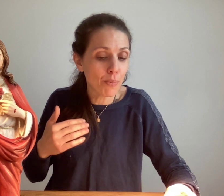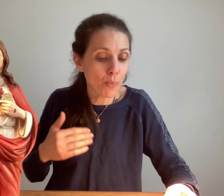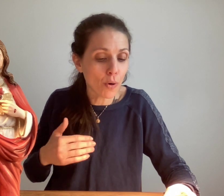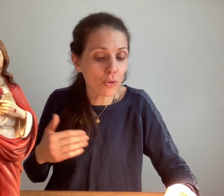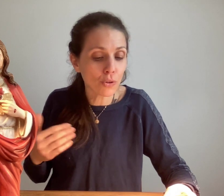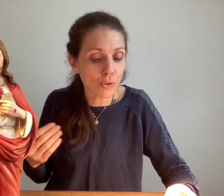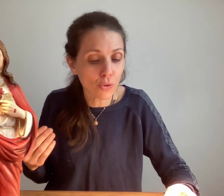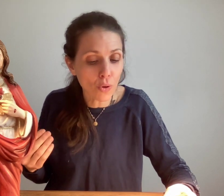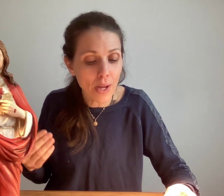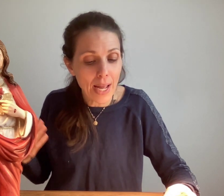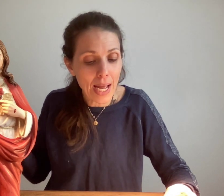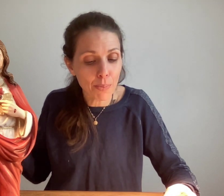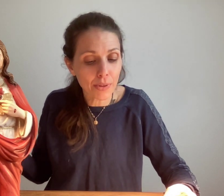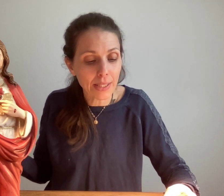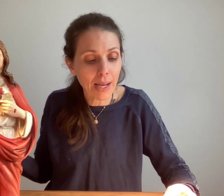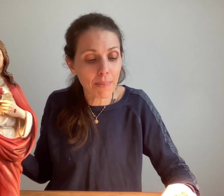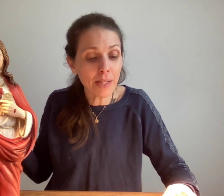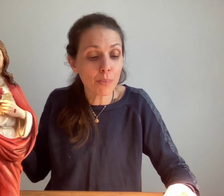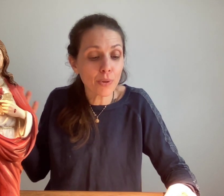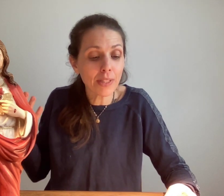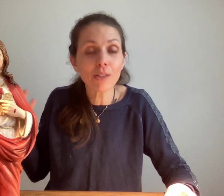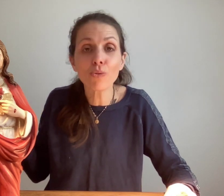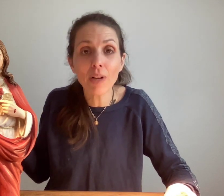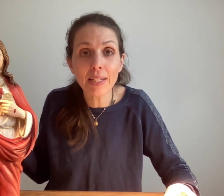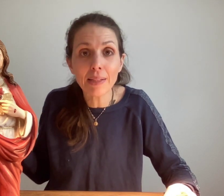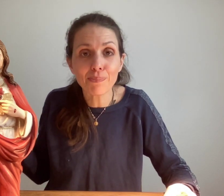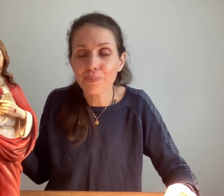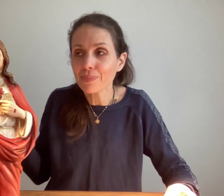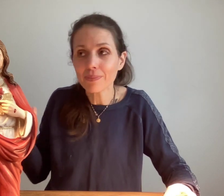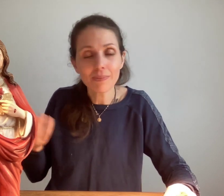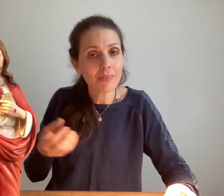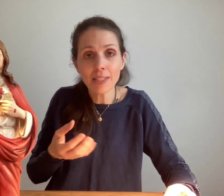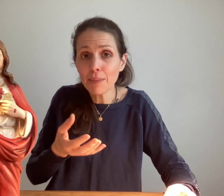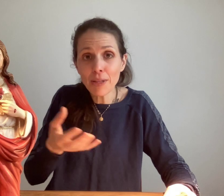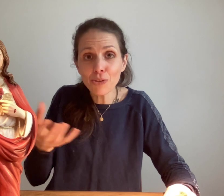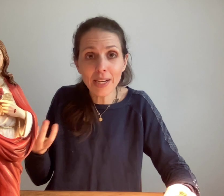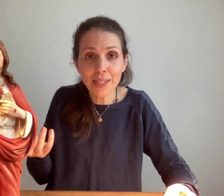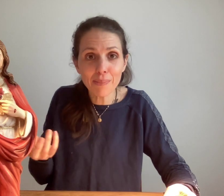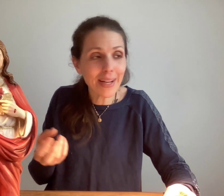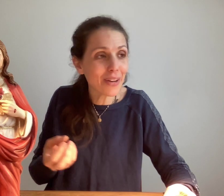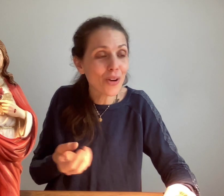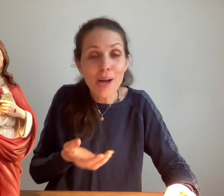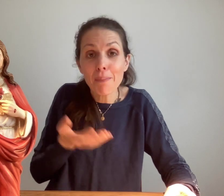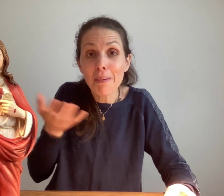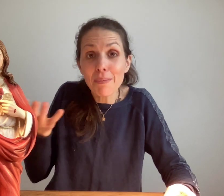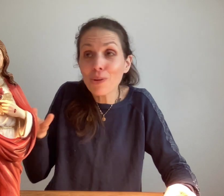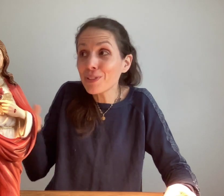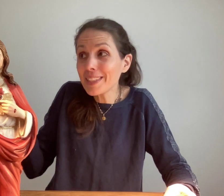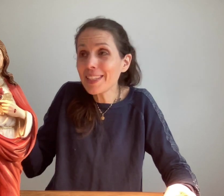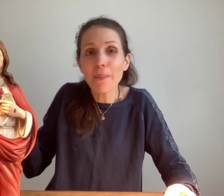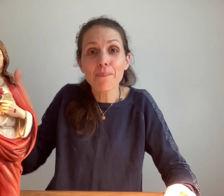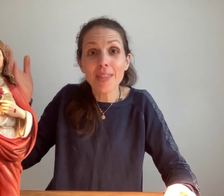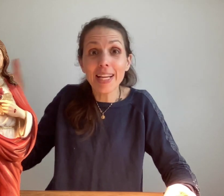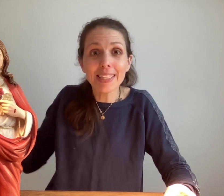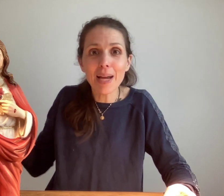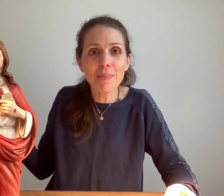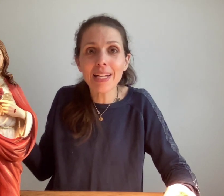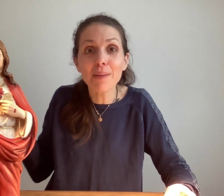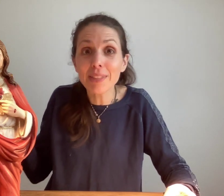peut prendre de Dieu, elle peut être appelée une petite nouvelle-née. Mais ne t'inquiète pas, ma maman aussi, elle était appelée la petite